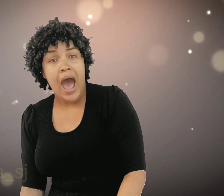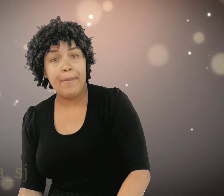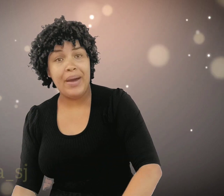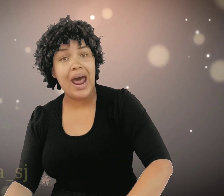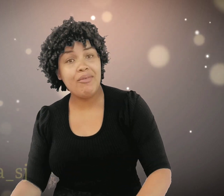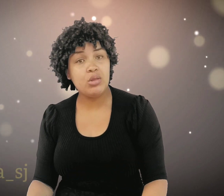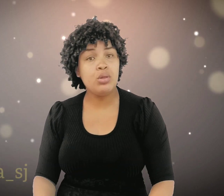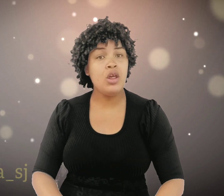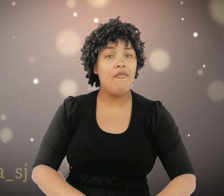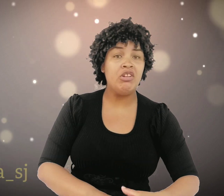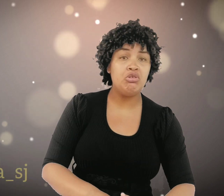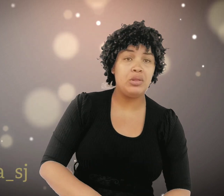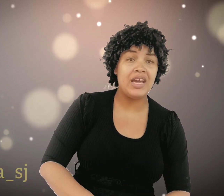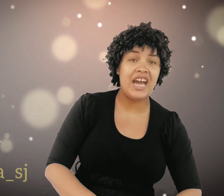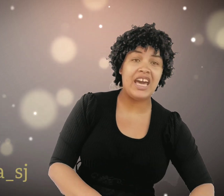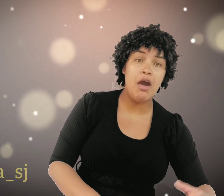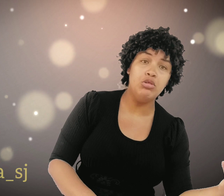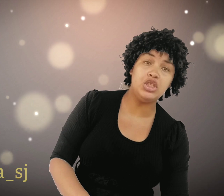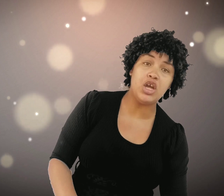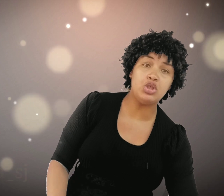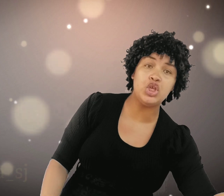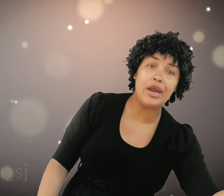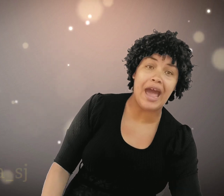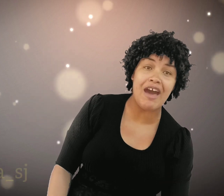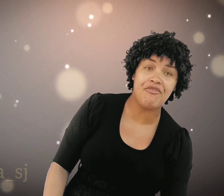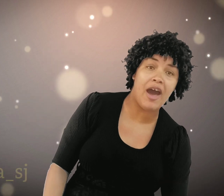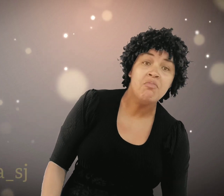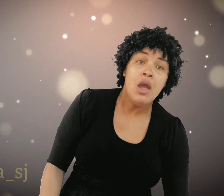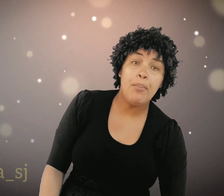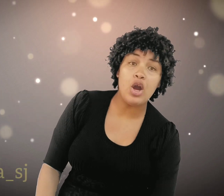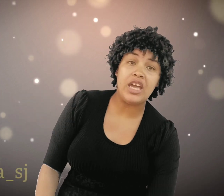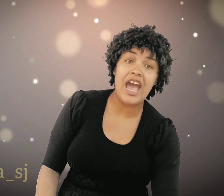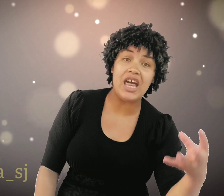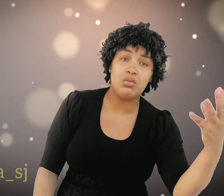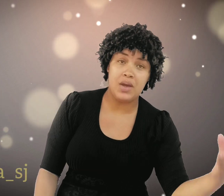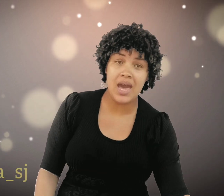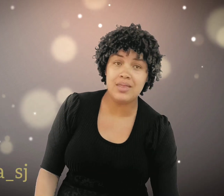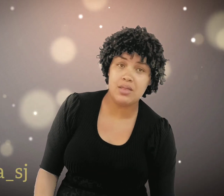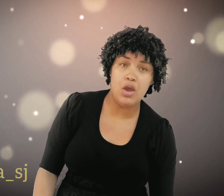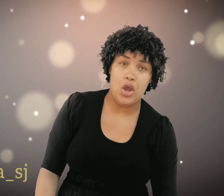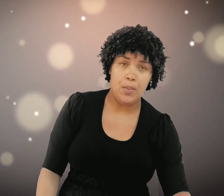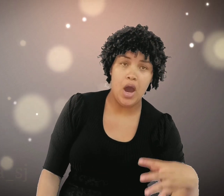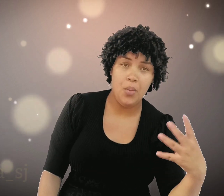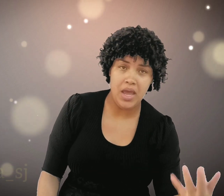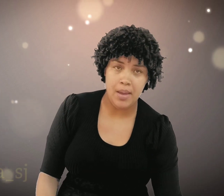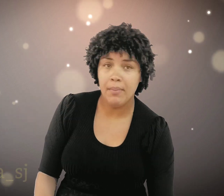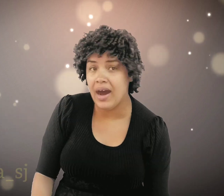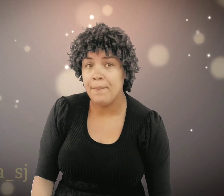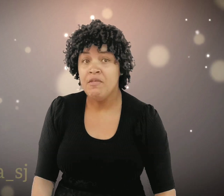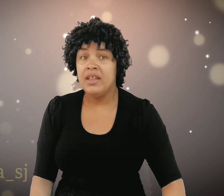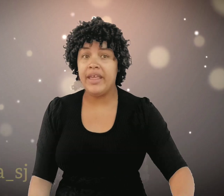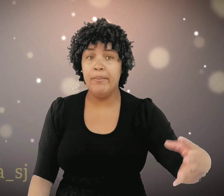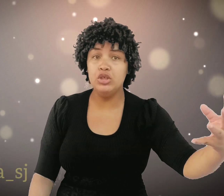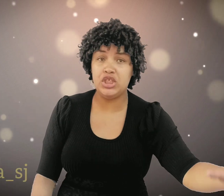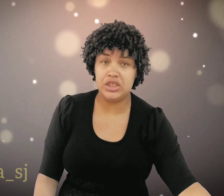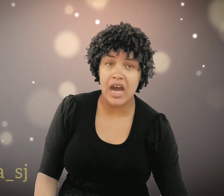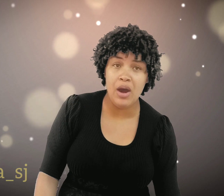A palavra do Senhor vai nos dizer. Que aquela multidão chorava. Porque às vezes. Meu irmão. Minha irmã. Tem multidão.